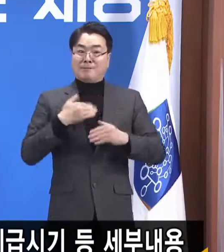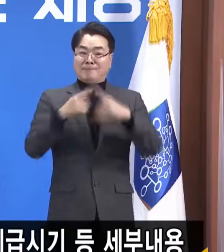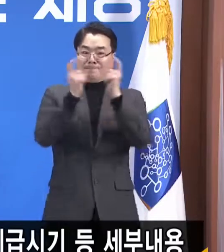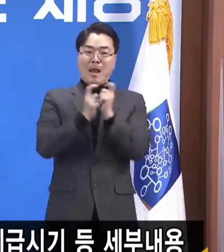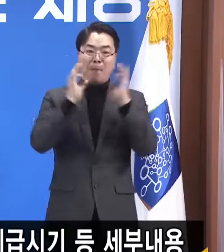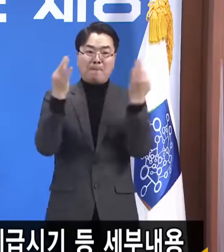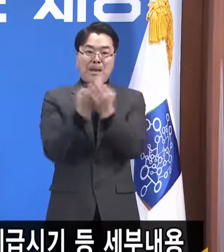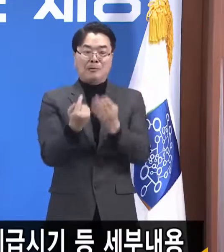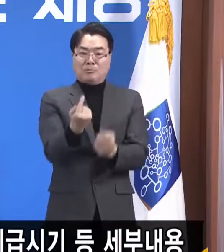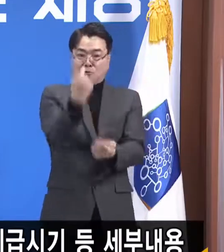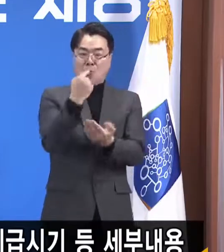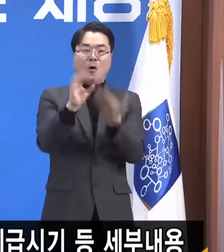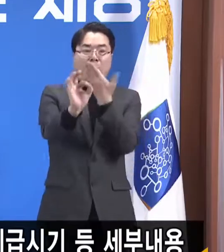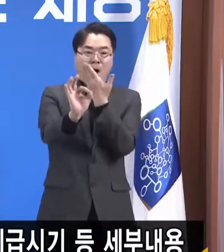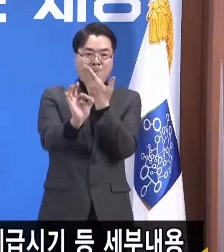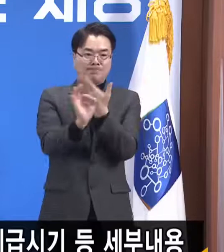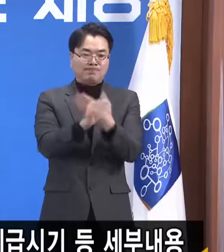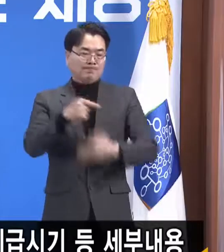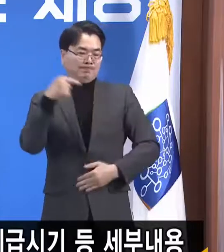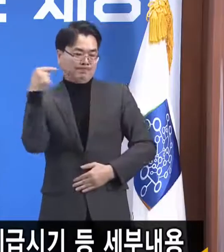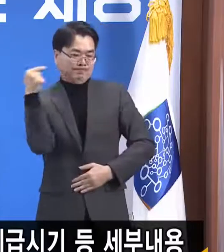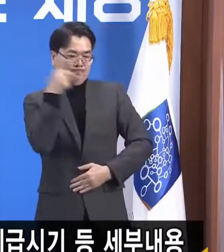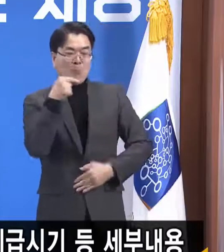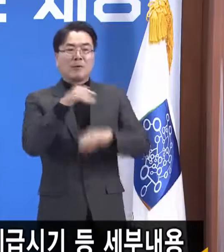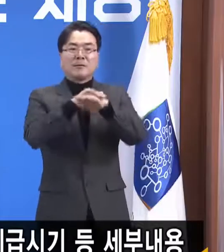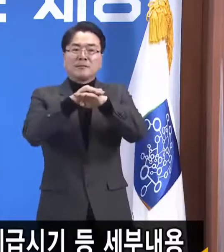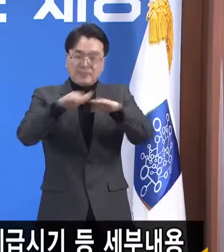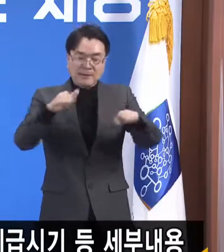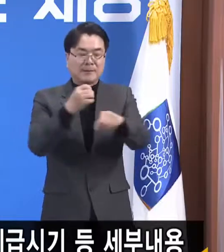다 엄정하게 처리하도록 하겠습니다.